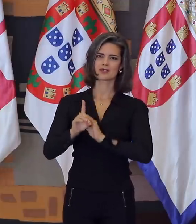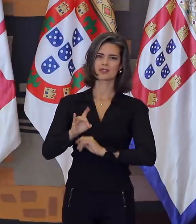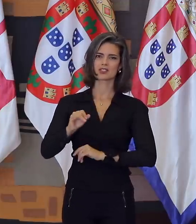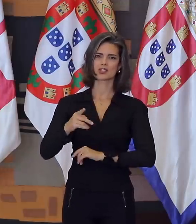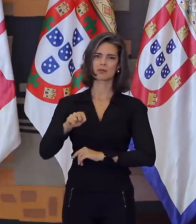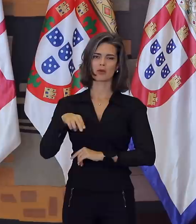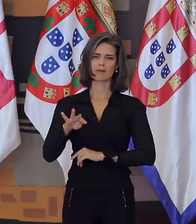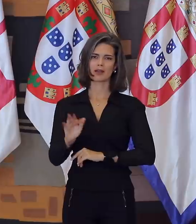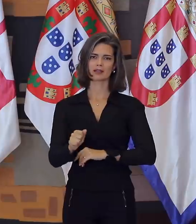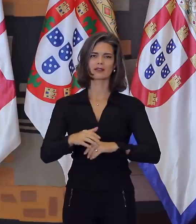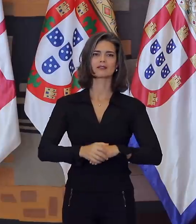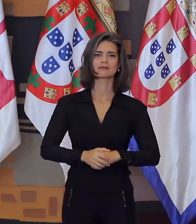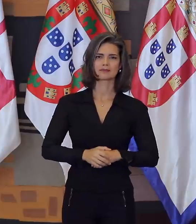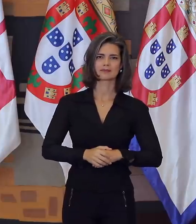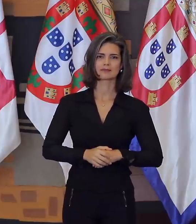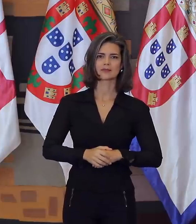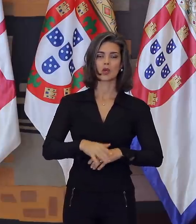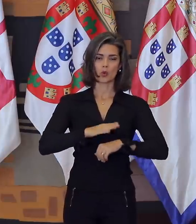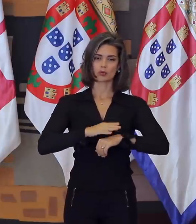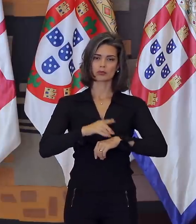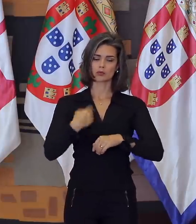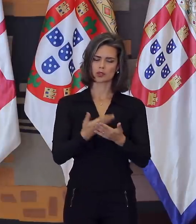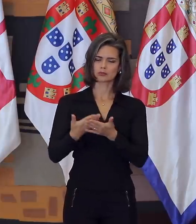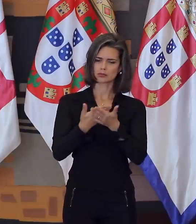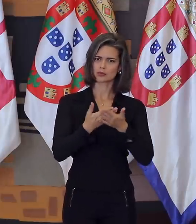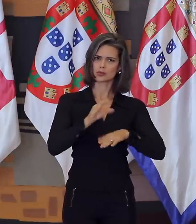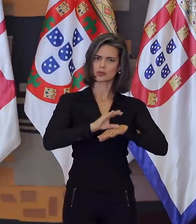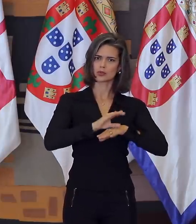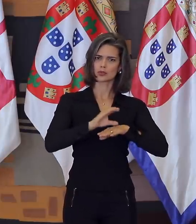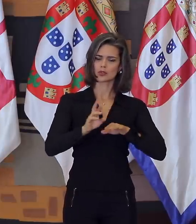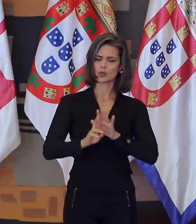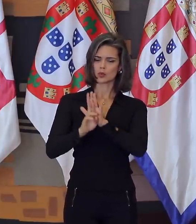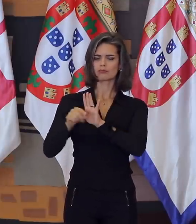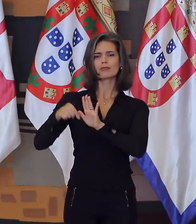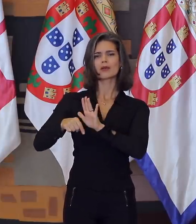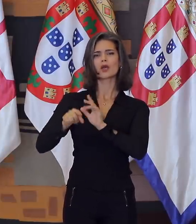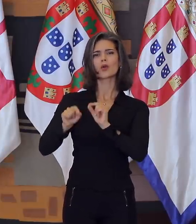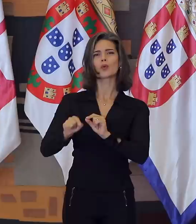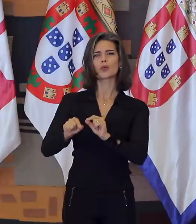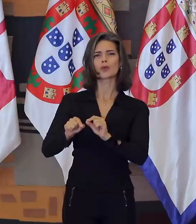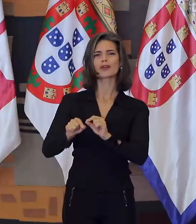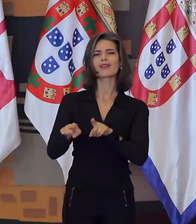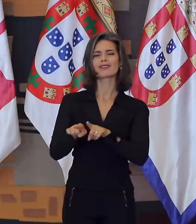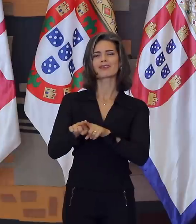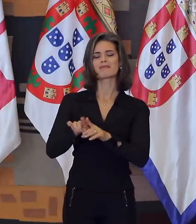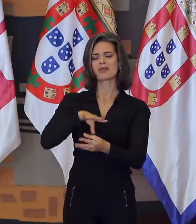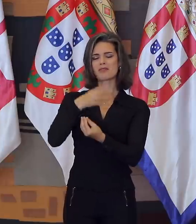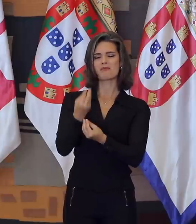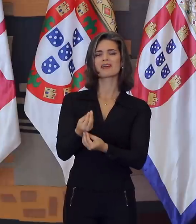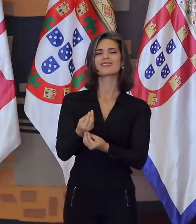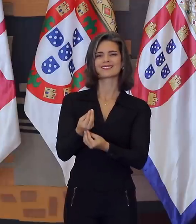Percebemos, no tempo que já passamos na Casa de Rio Branco, que o verdadeiro diplomata é, além de tudo isso, um artista,